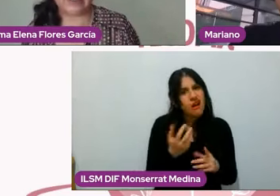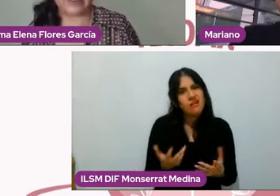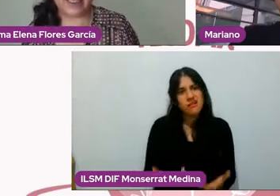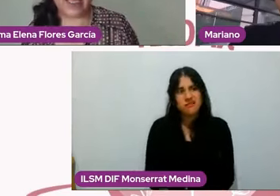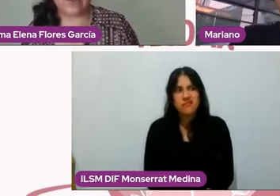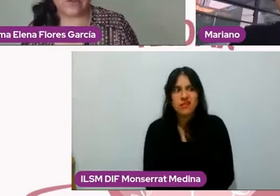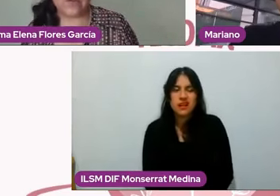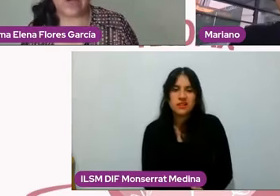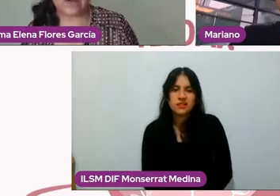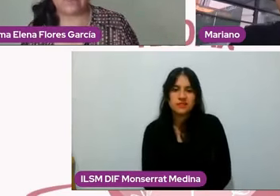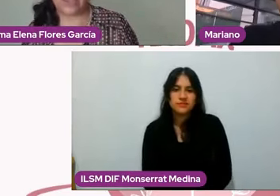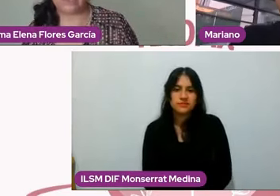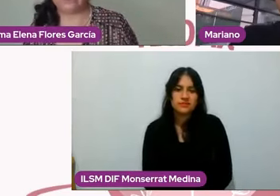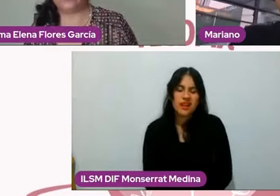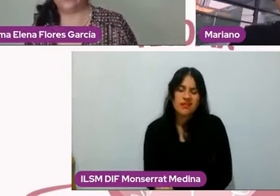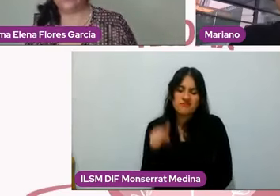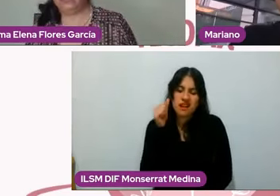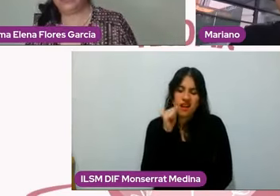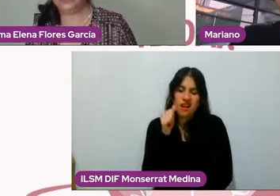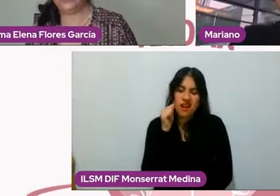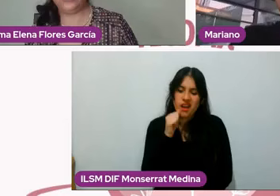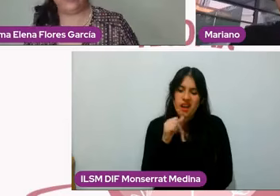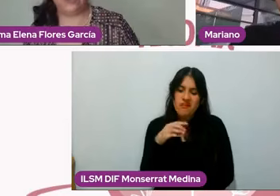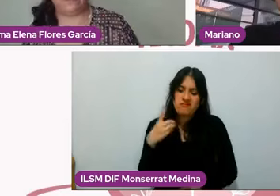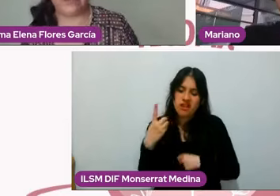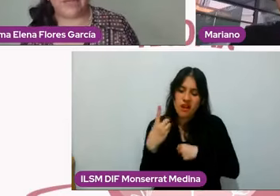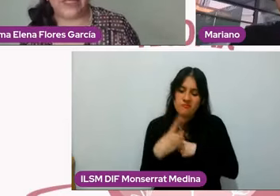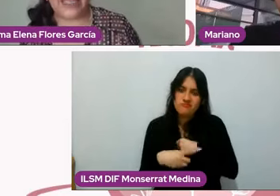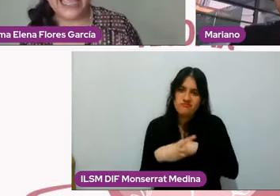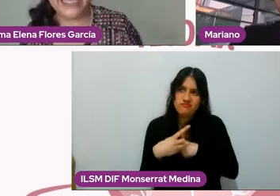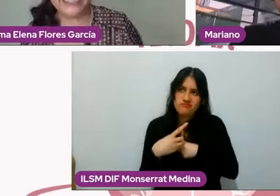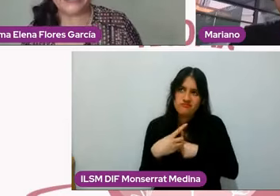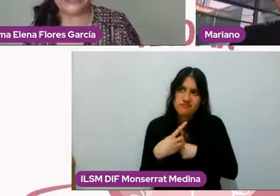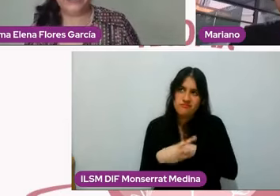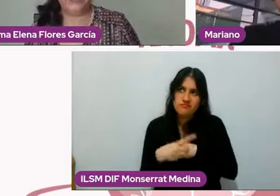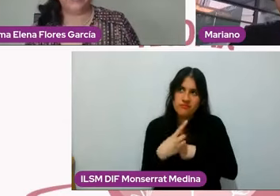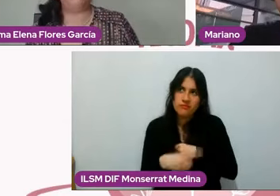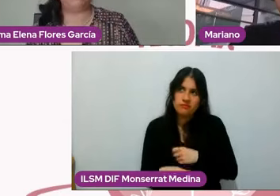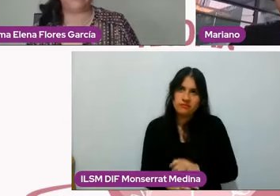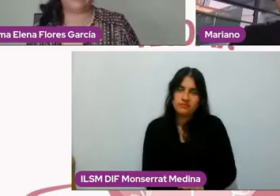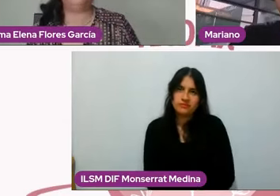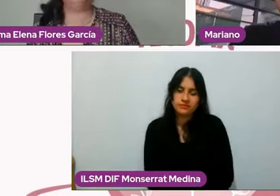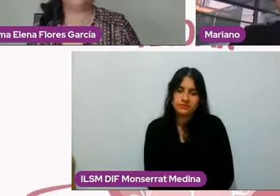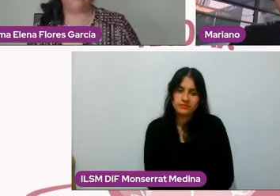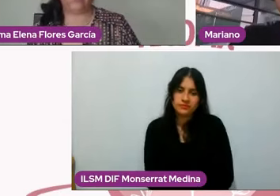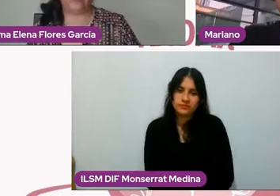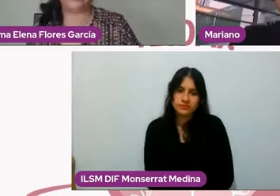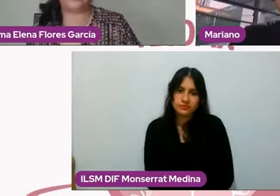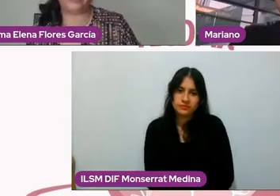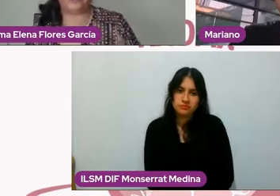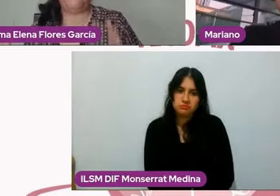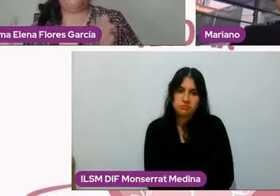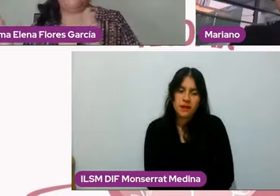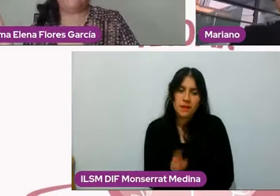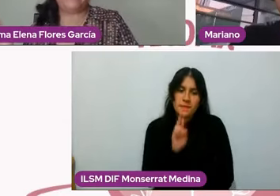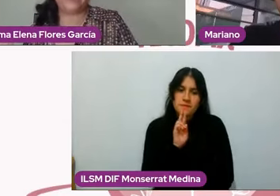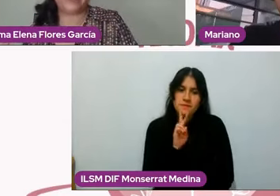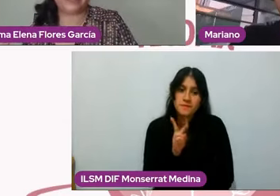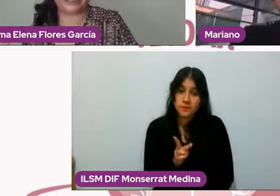hacerse daño, ¿no? una relación destructiva finalmente y es mejor decir